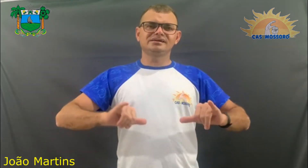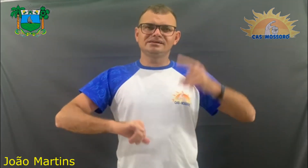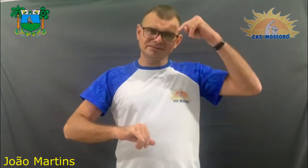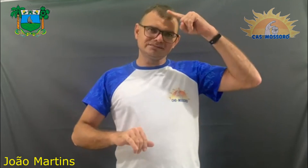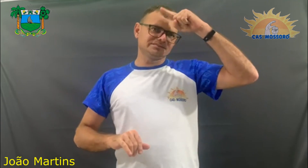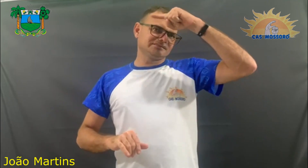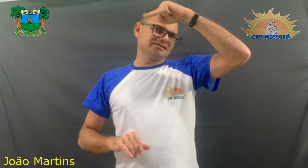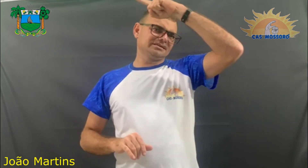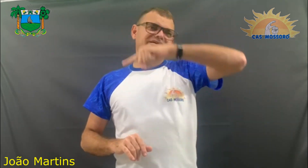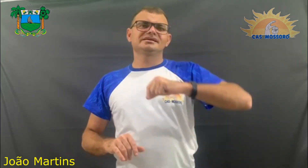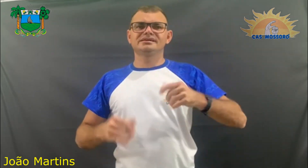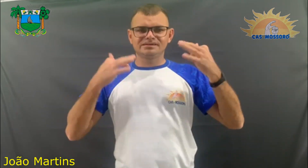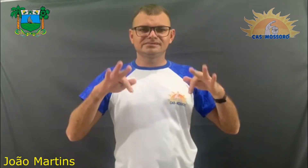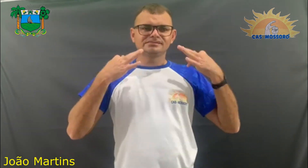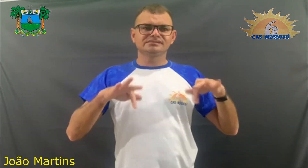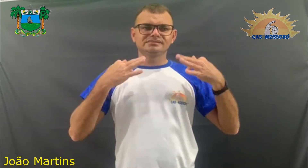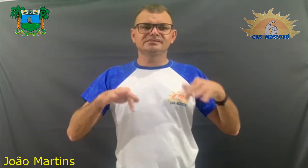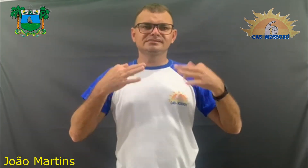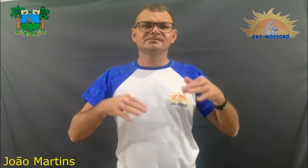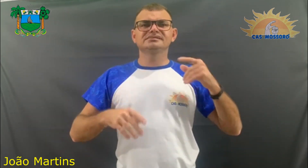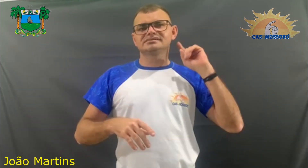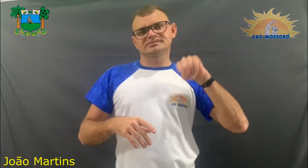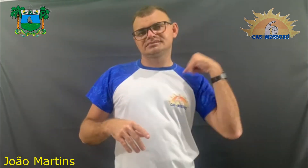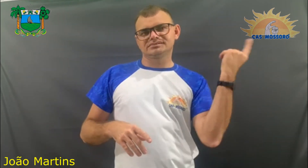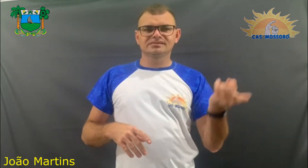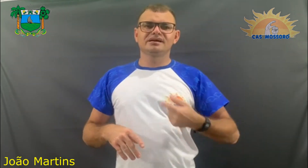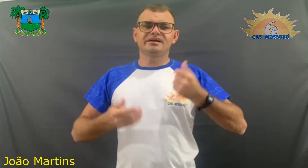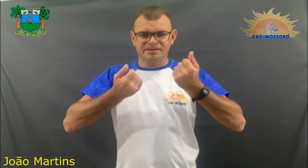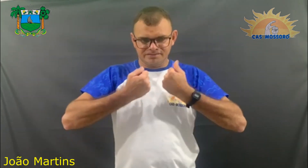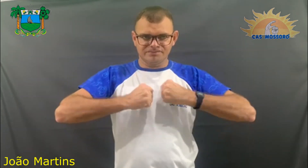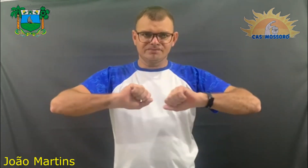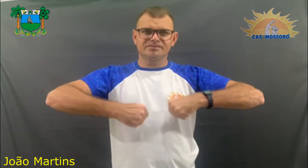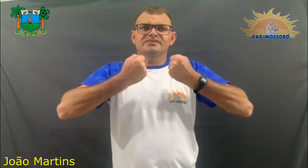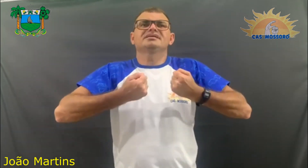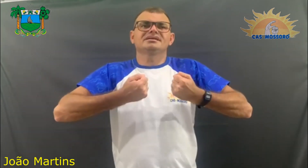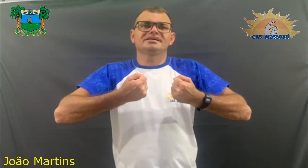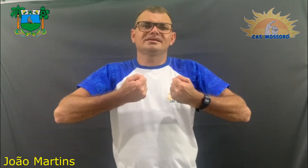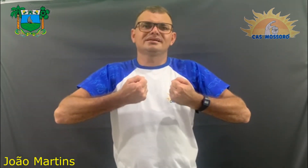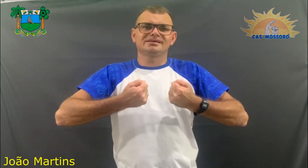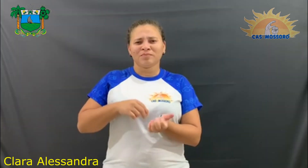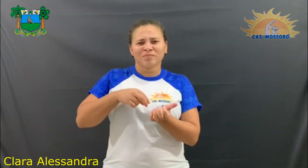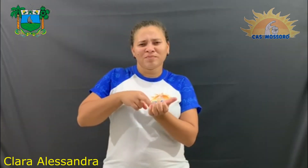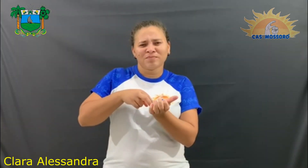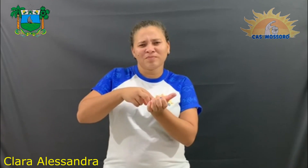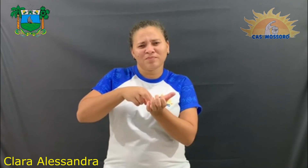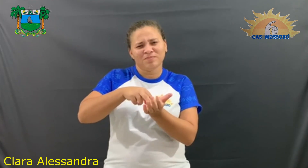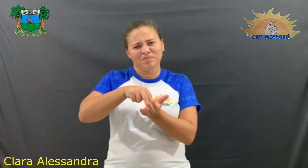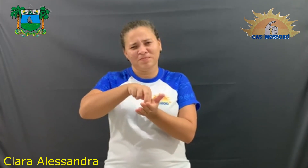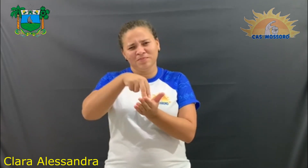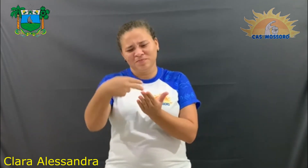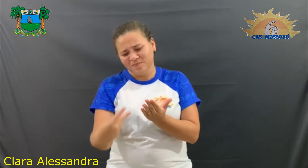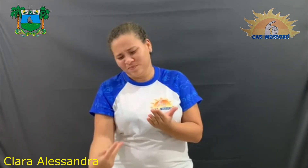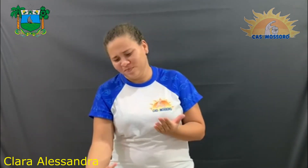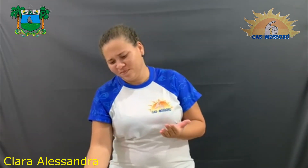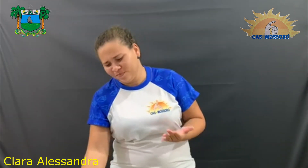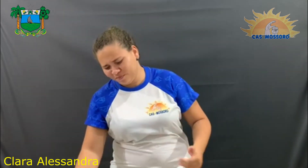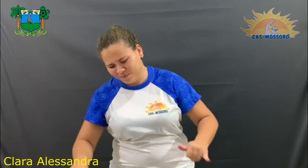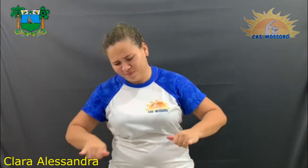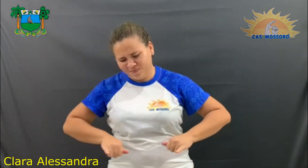é justo nas dores mais doídas que a gente aprende a suportar. Que é caindo, que se aprende a levantar.